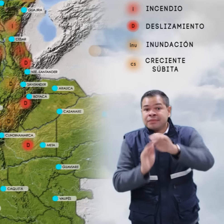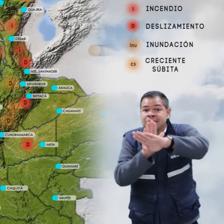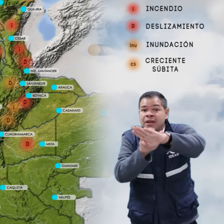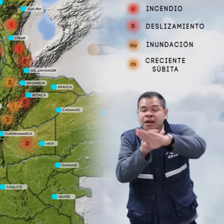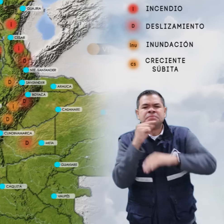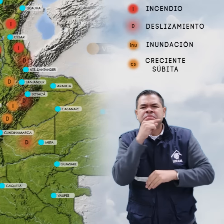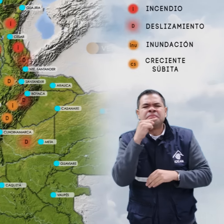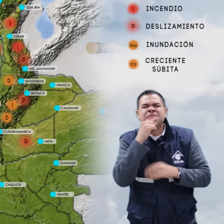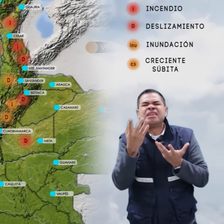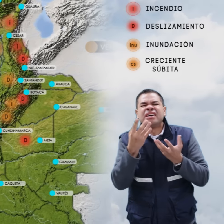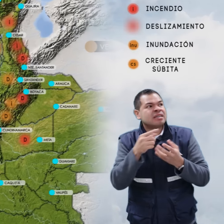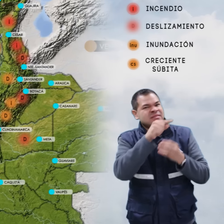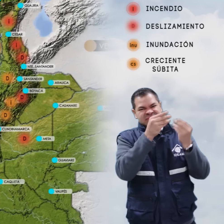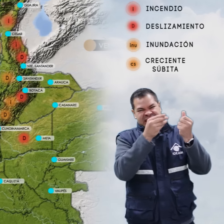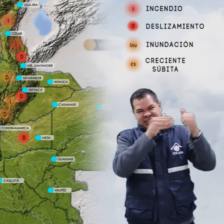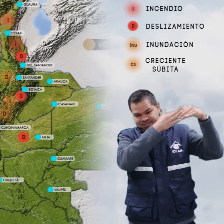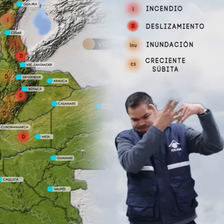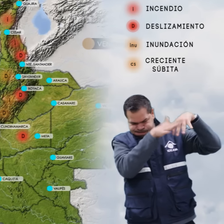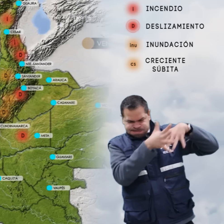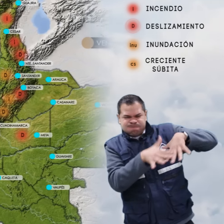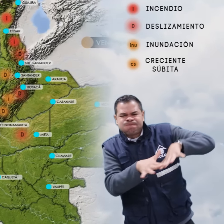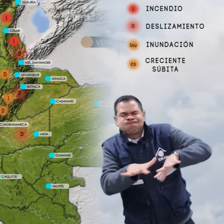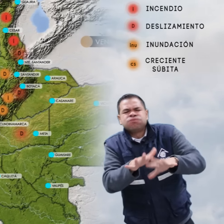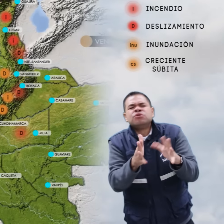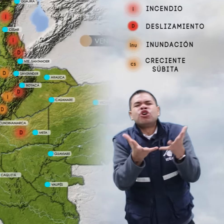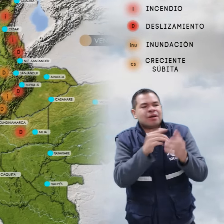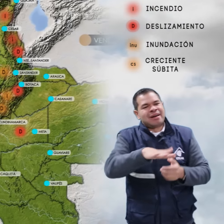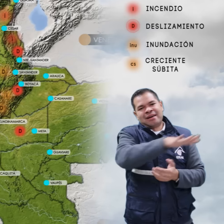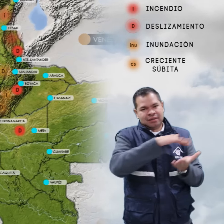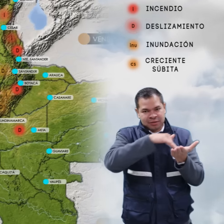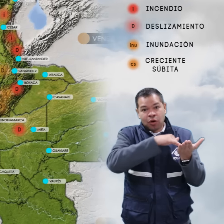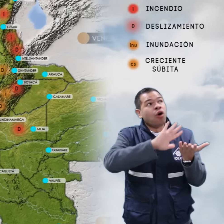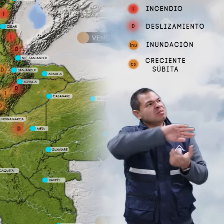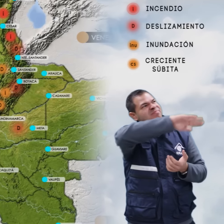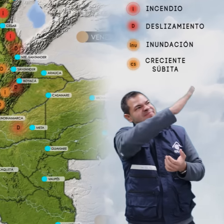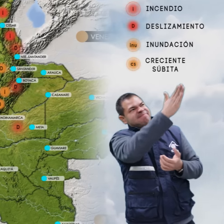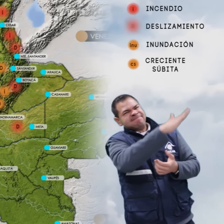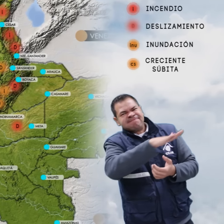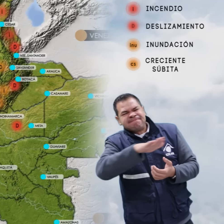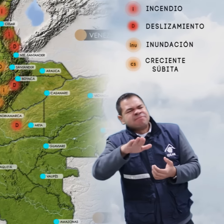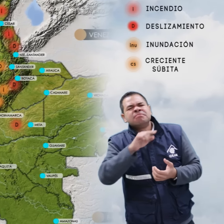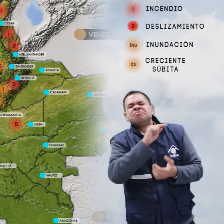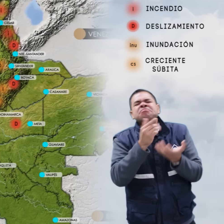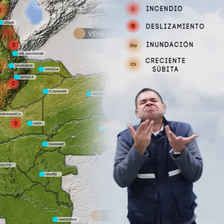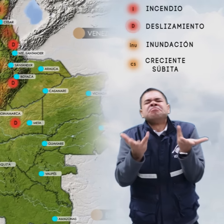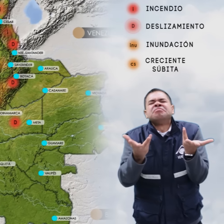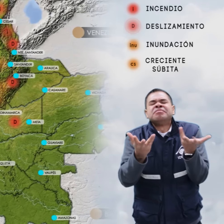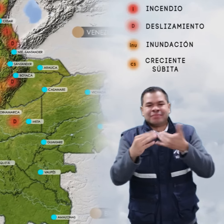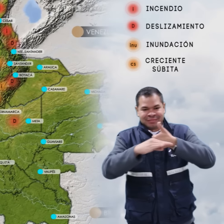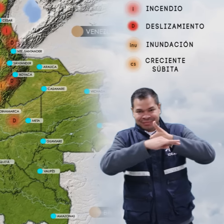roja por amenaza alta de deslizamientos de tierra en sectores inestables o de alta pendiente localizados en sectores de la región